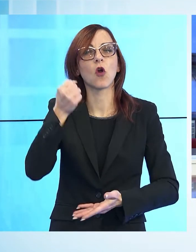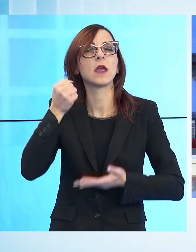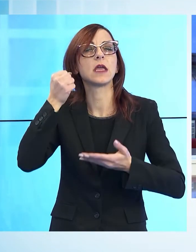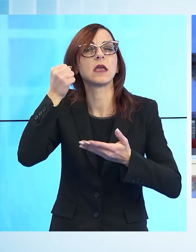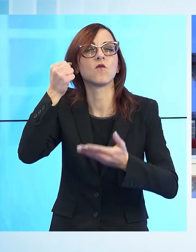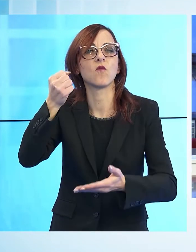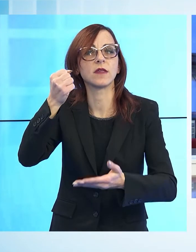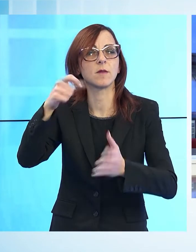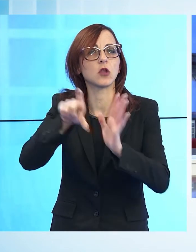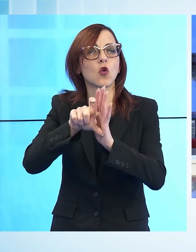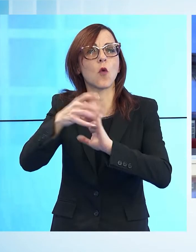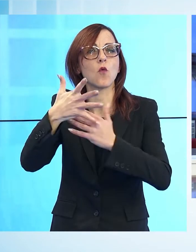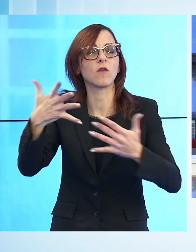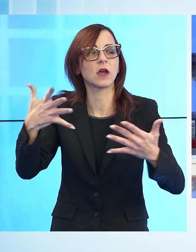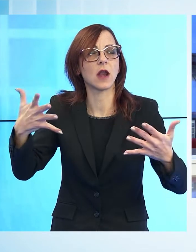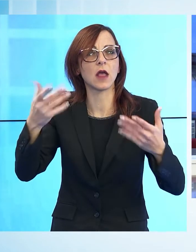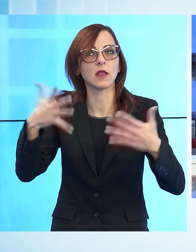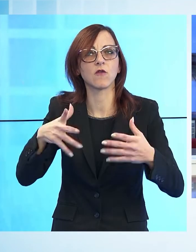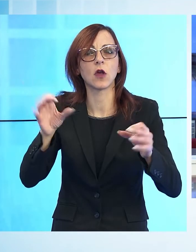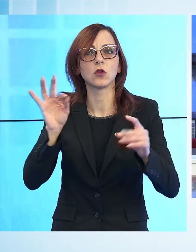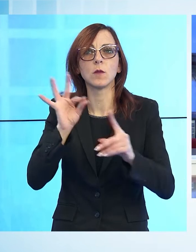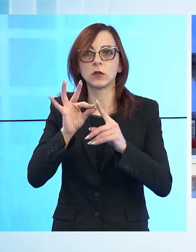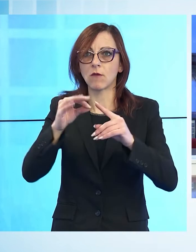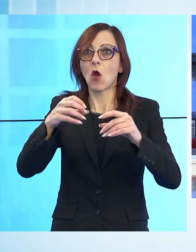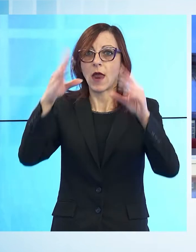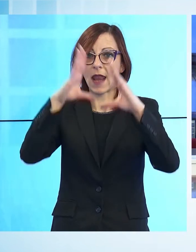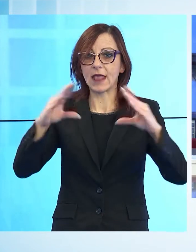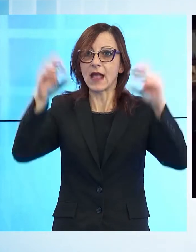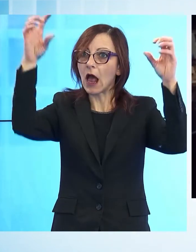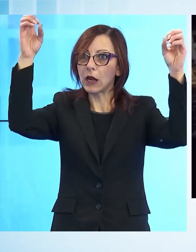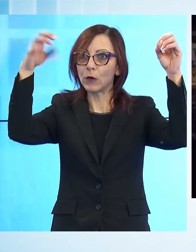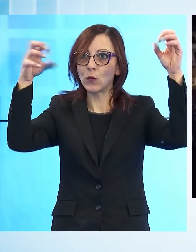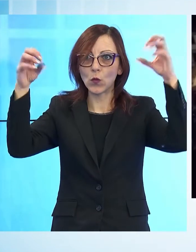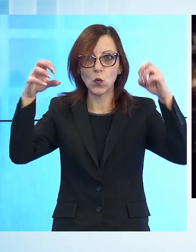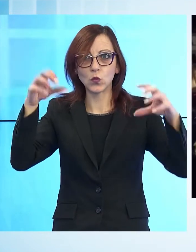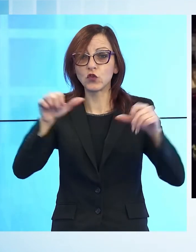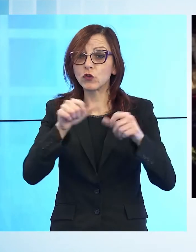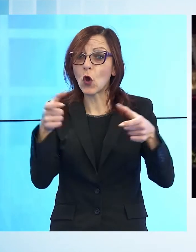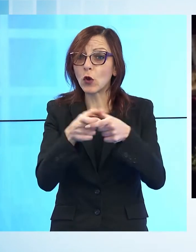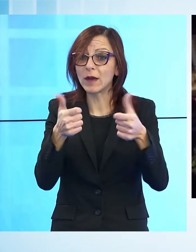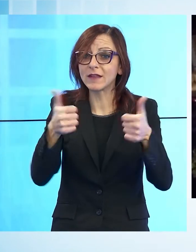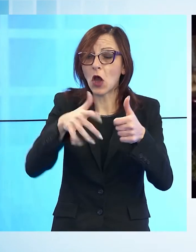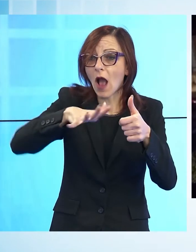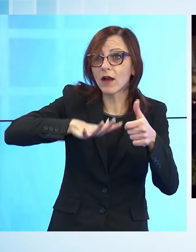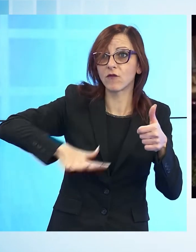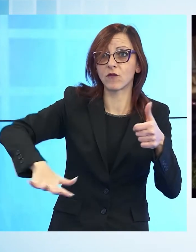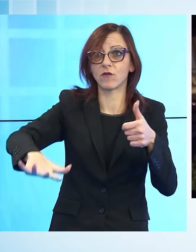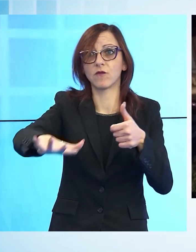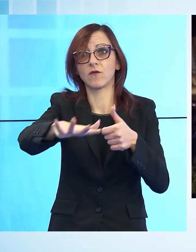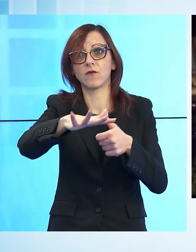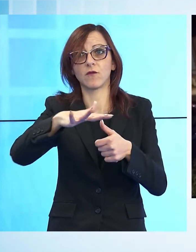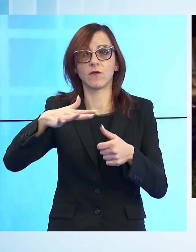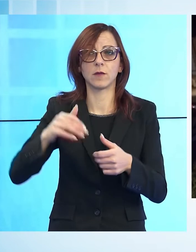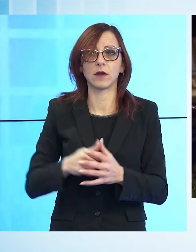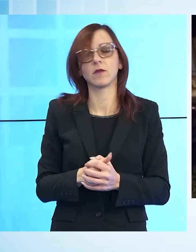Comune per le luci di Natale non solo in Paese ma anche nelle frazioni. Accese le luci di Natale ad Alto Pascio,